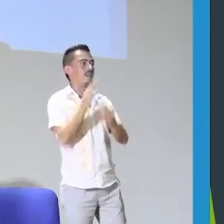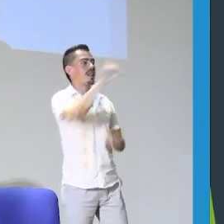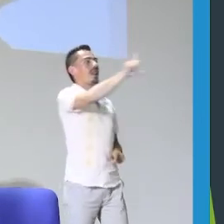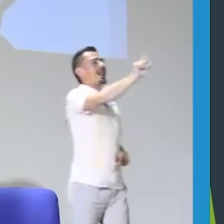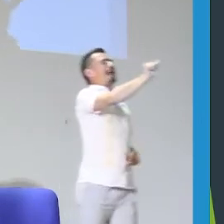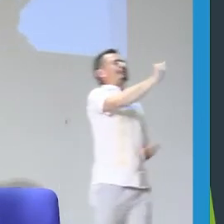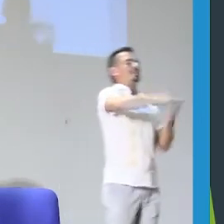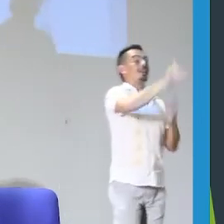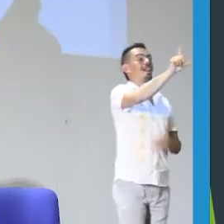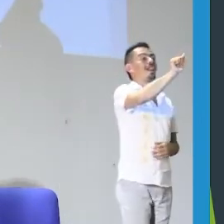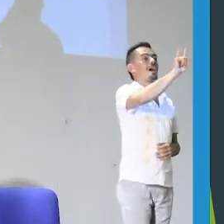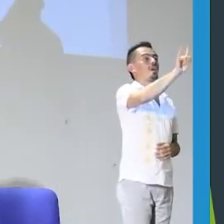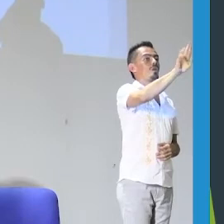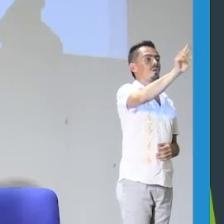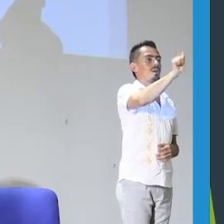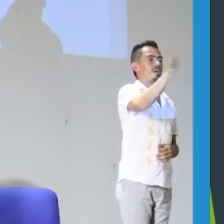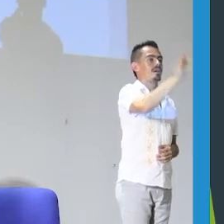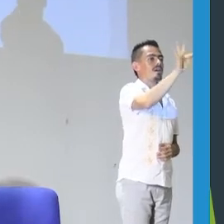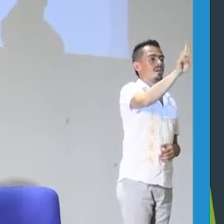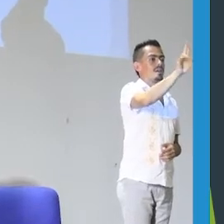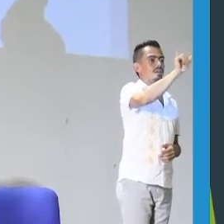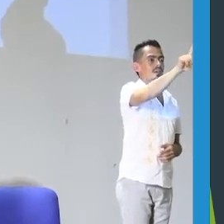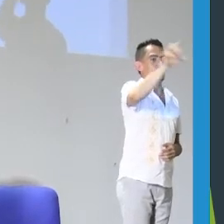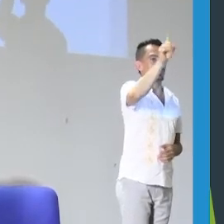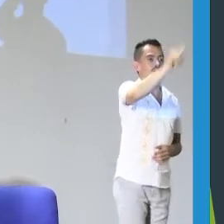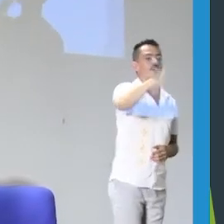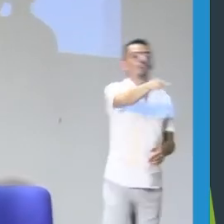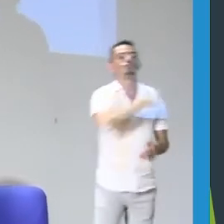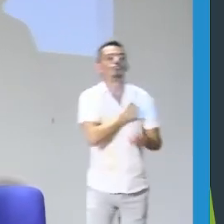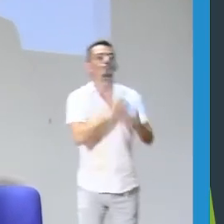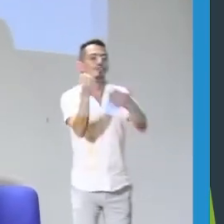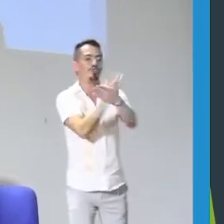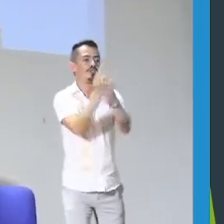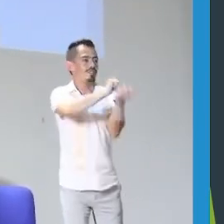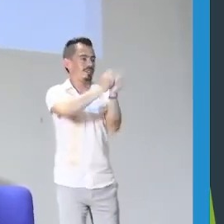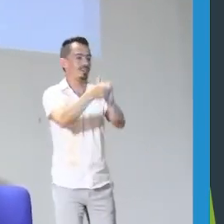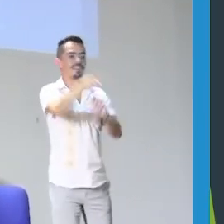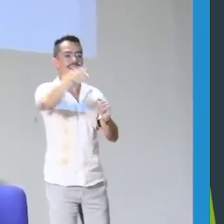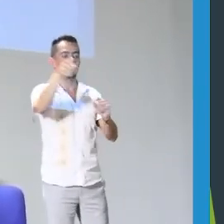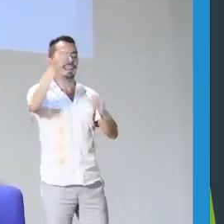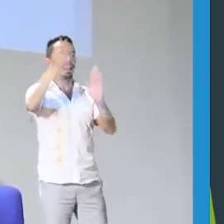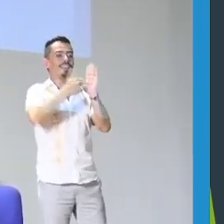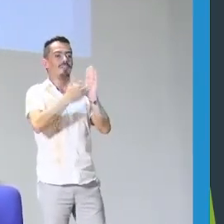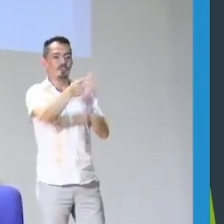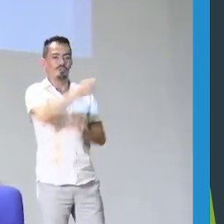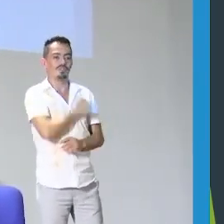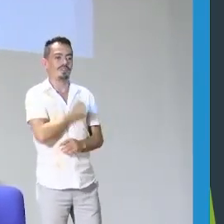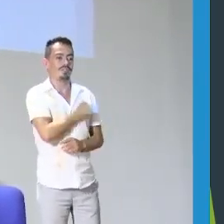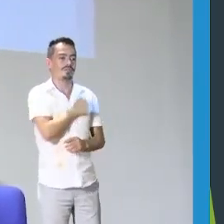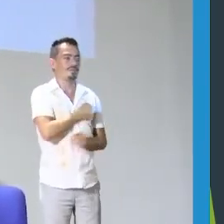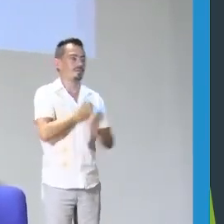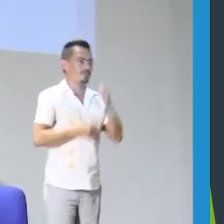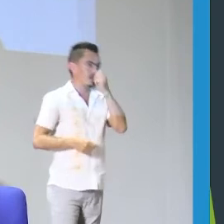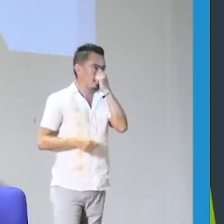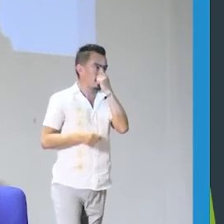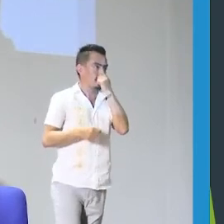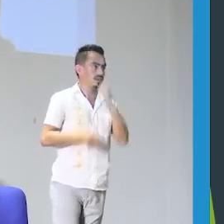Laura Trillos, con Laura Trillos y yo, ¿sí?